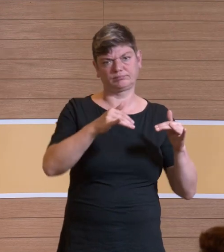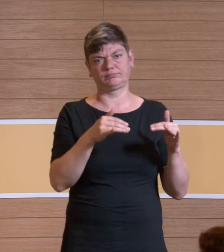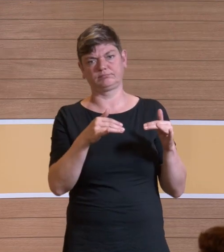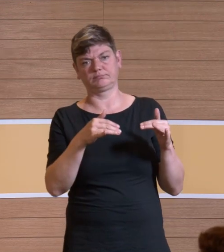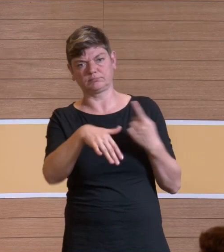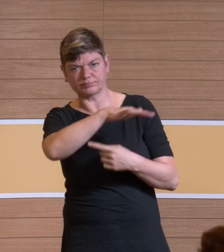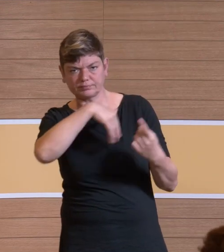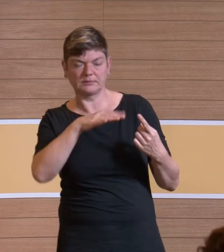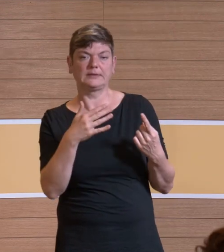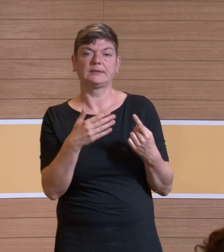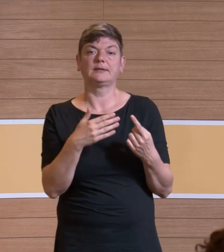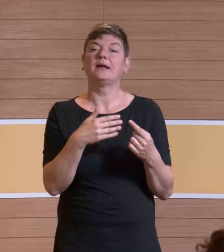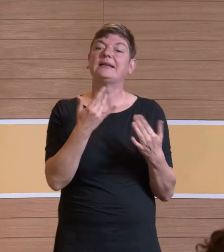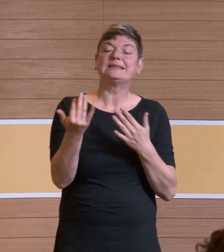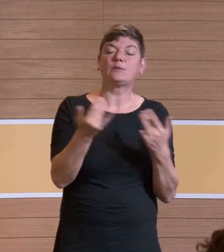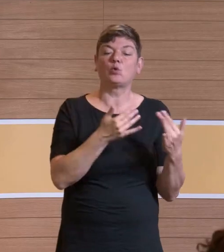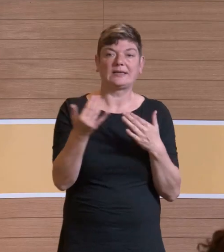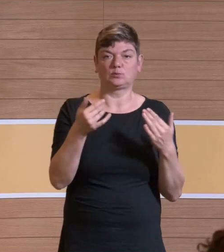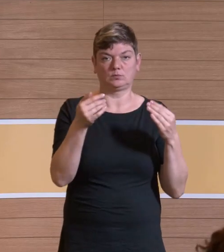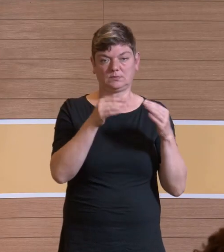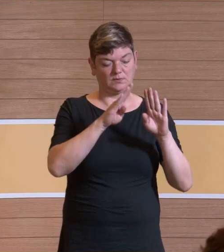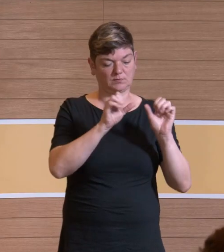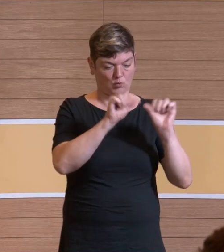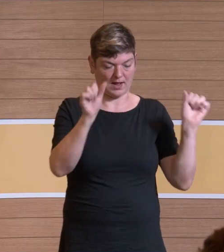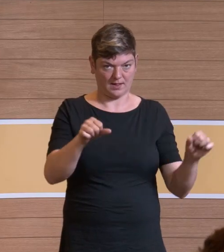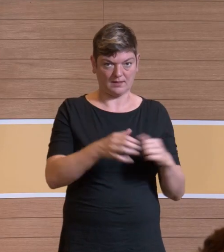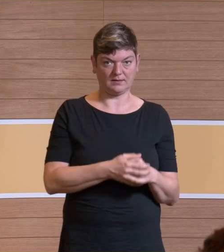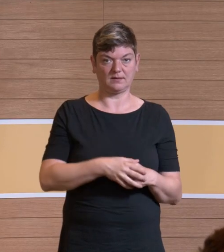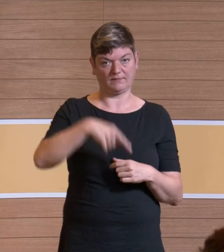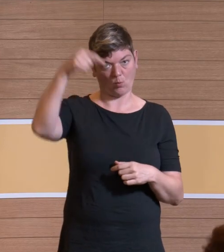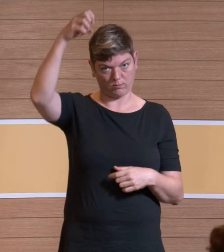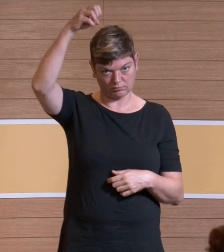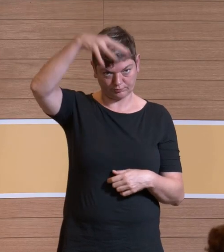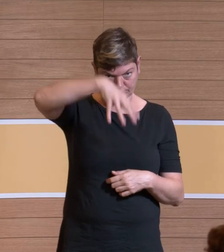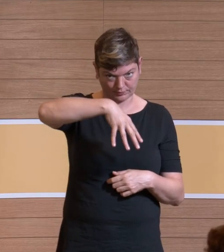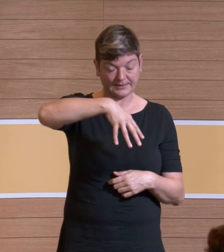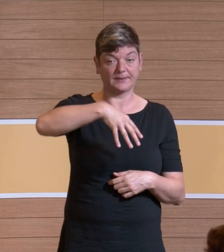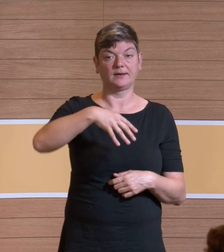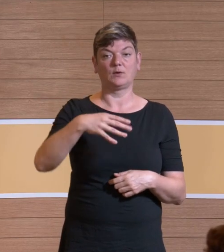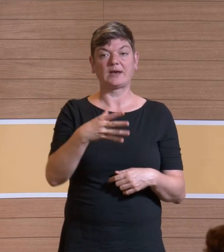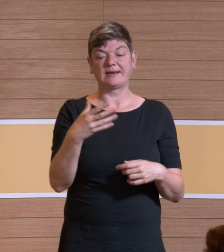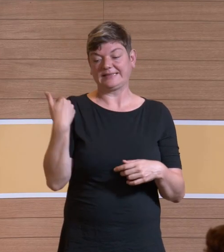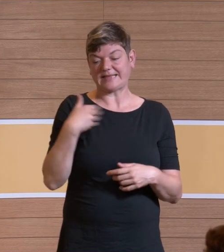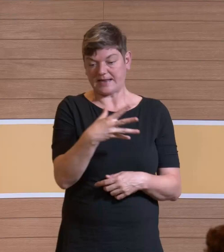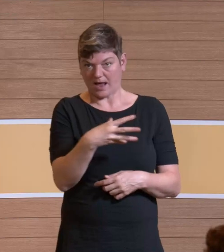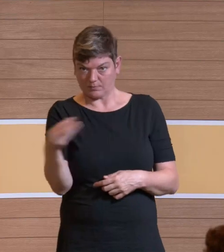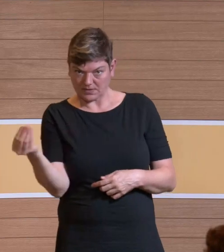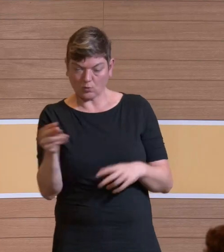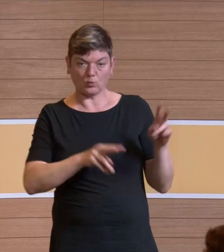an einem Simulationsmodell. Oben kommt die Luft raus und dann wird seitlich abgesaugt